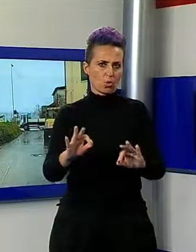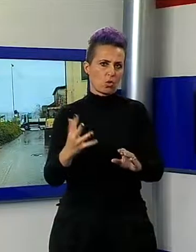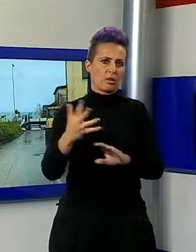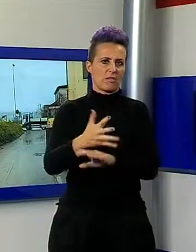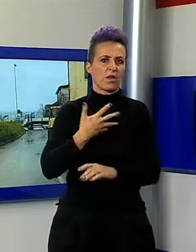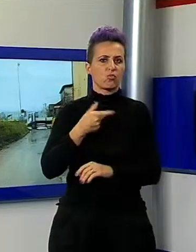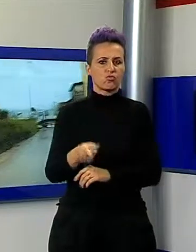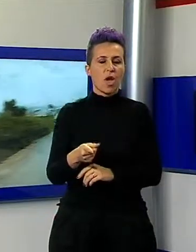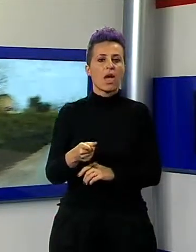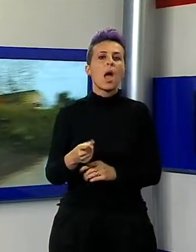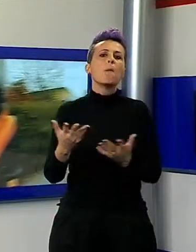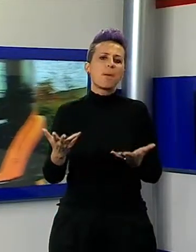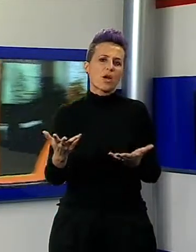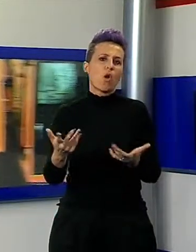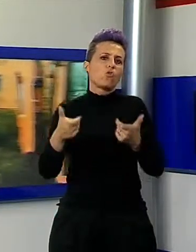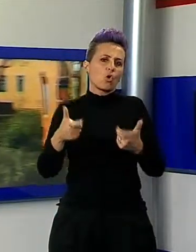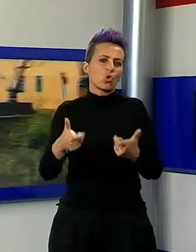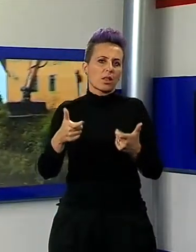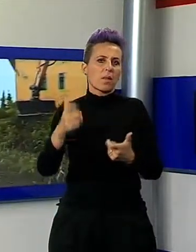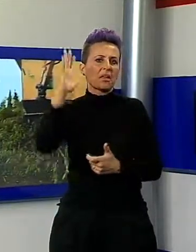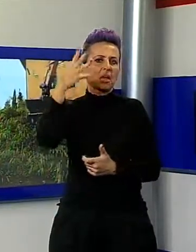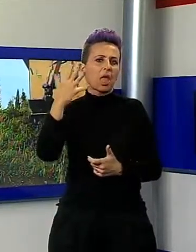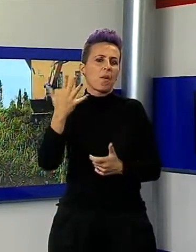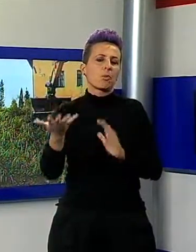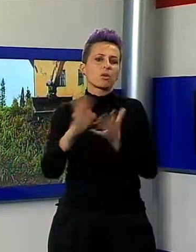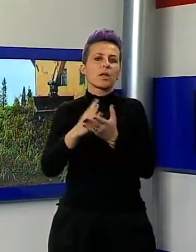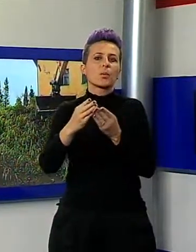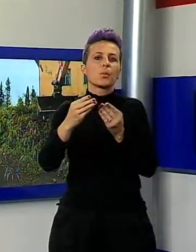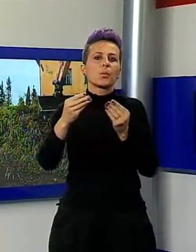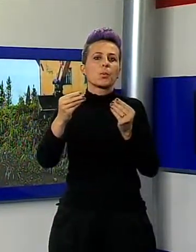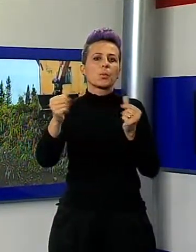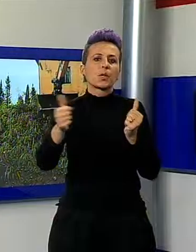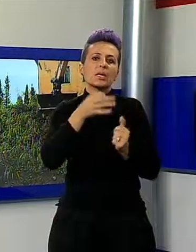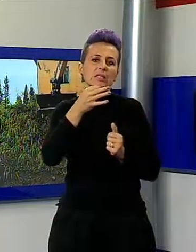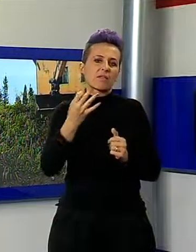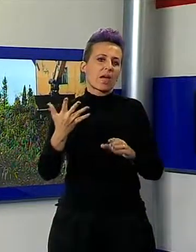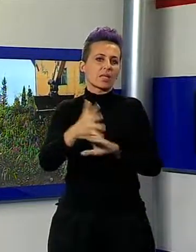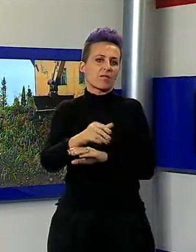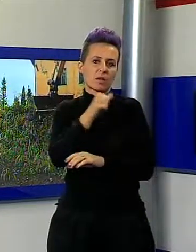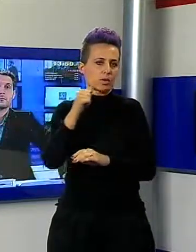condizioni atmosferiche, la situazione è andata poi normalizzandosi nel corso della giornata.